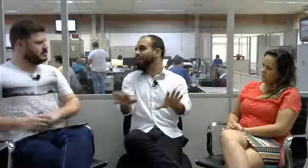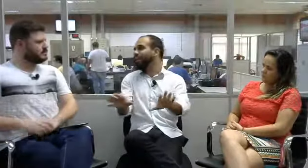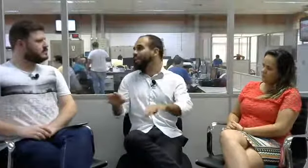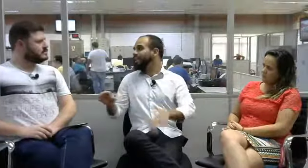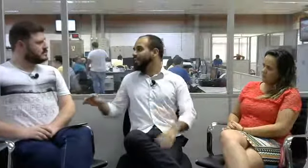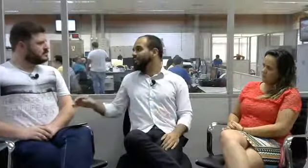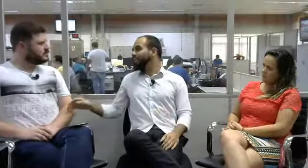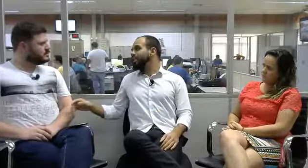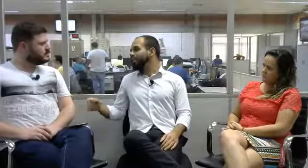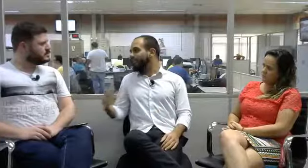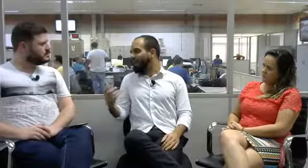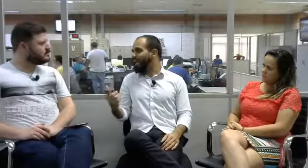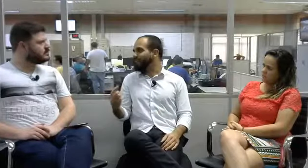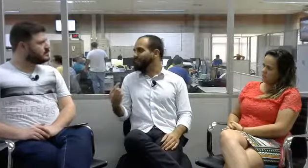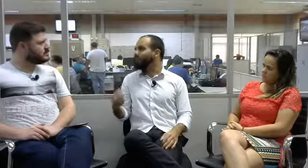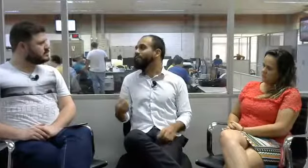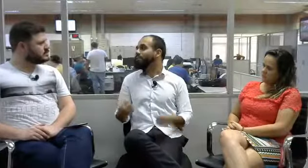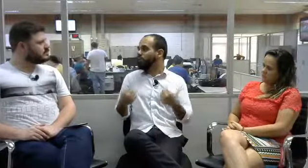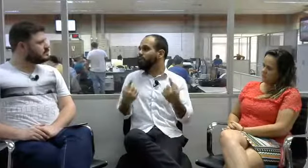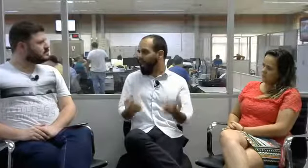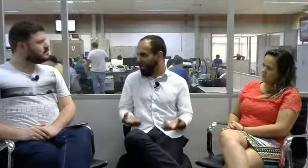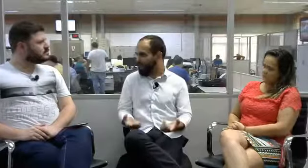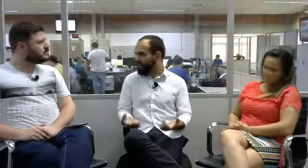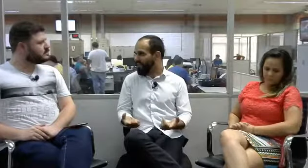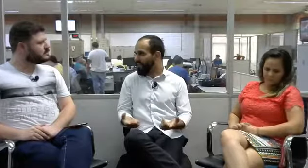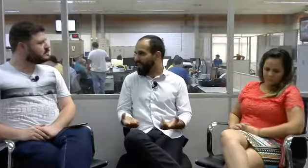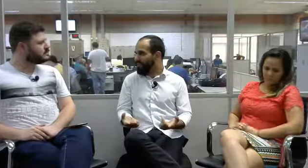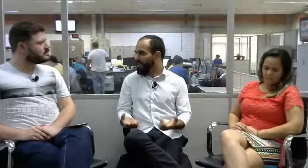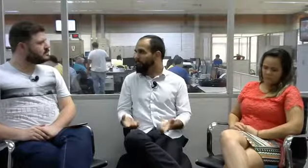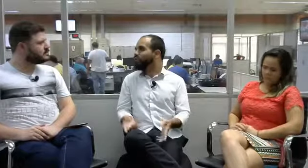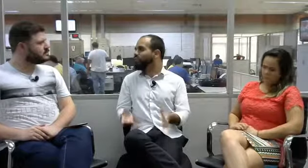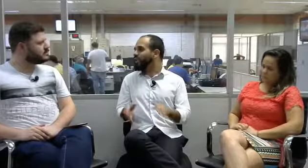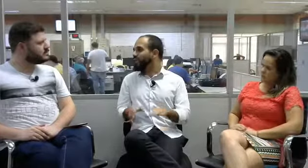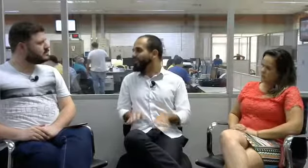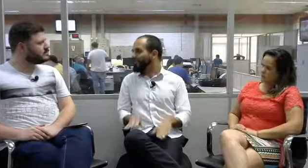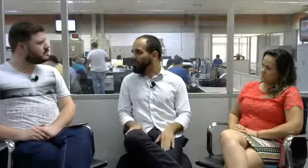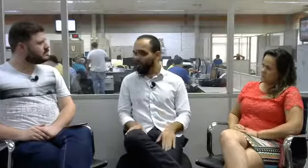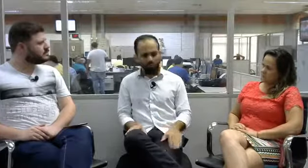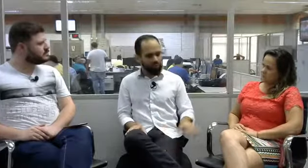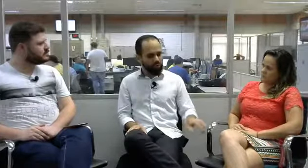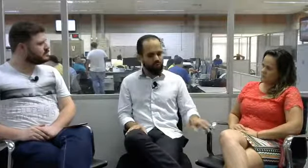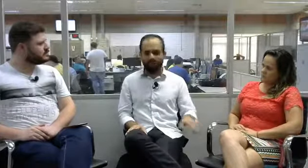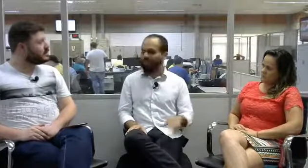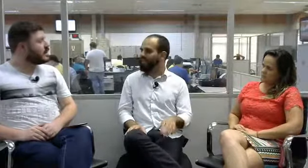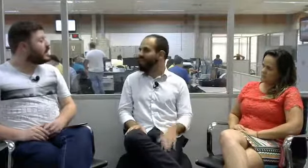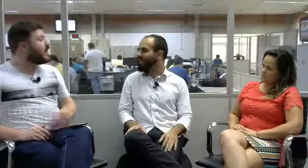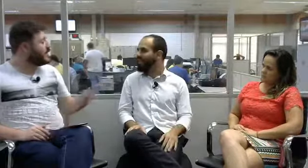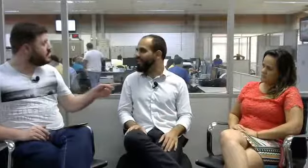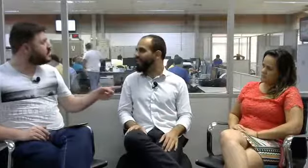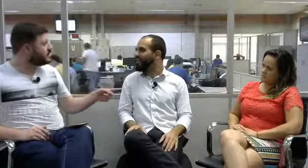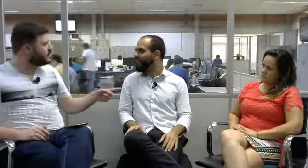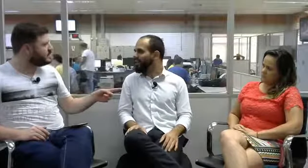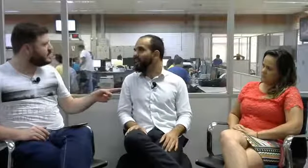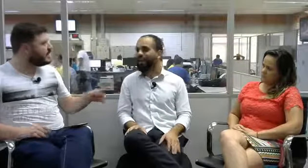e eu sei que a letra A representa o barulho A, mas se o sujeito nasceu surdo, como a Jaqueline... É, é isso que eu queria saber, ela